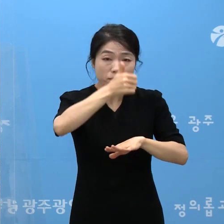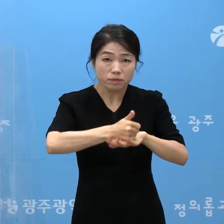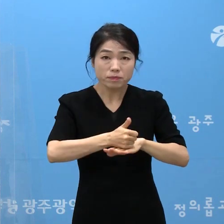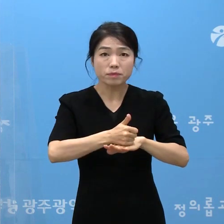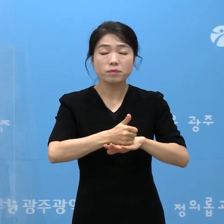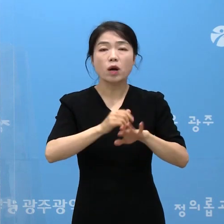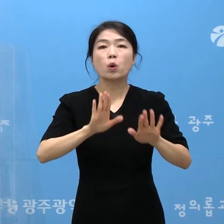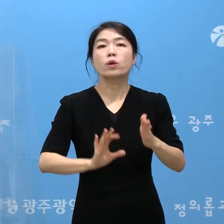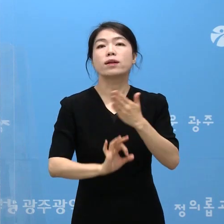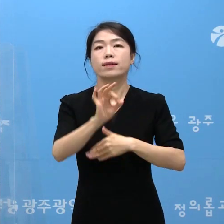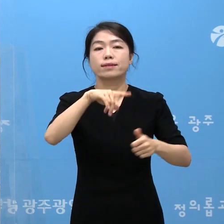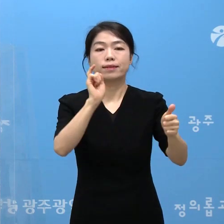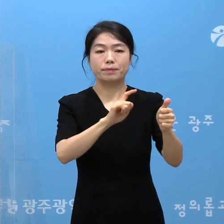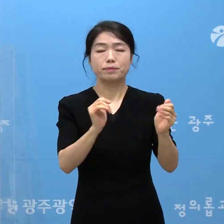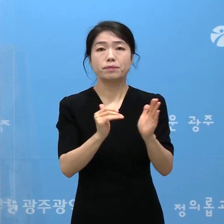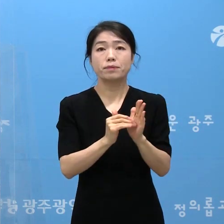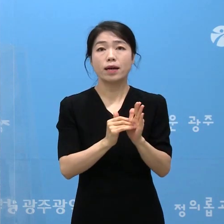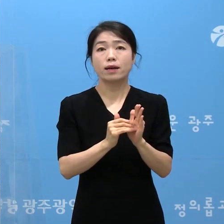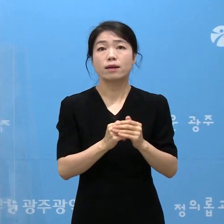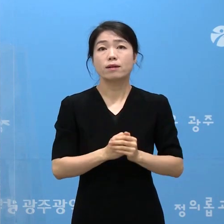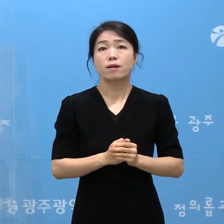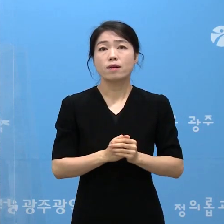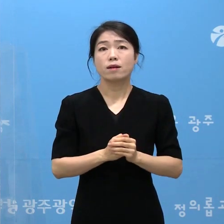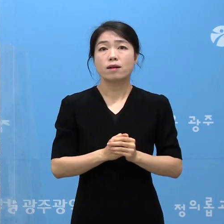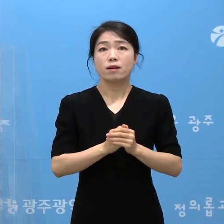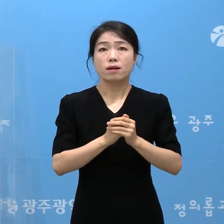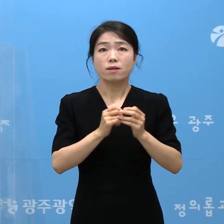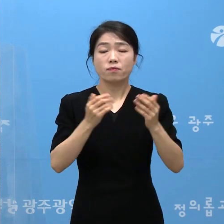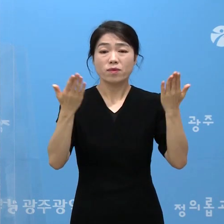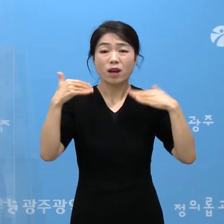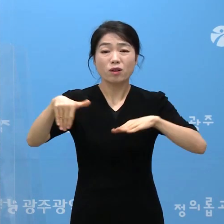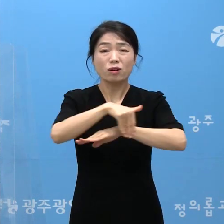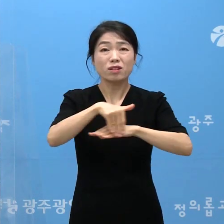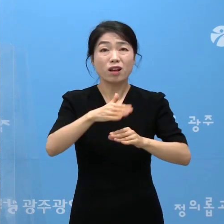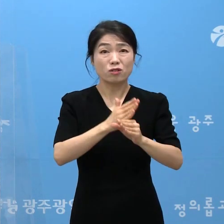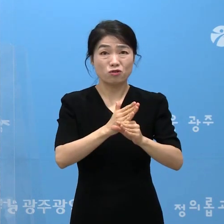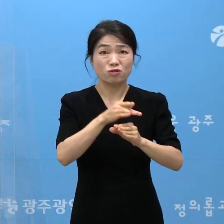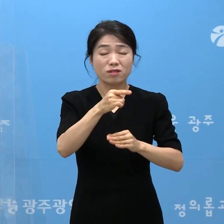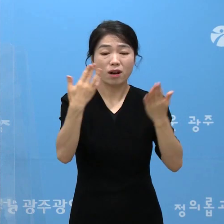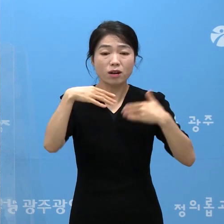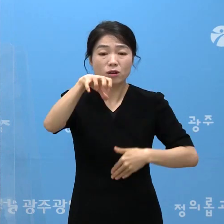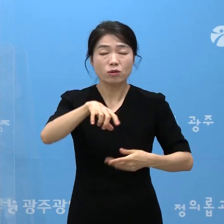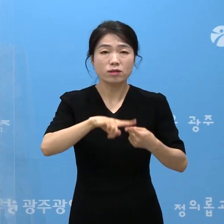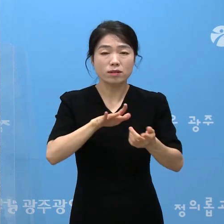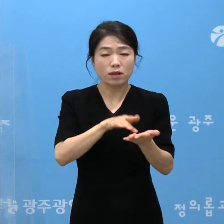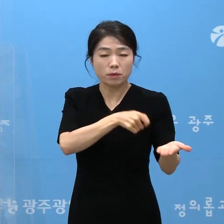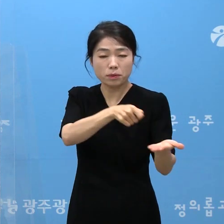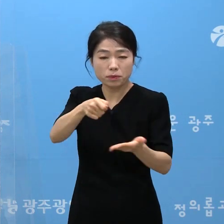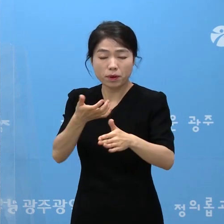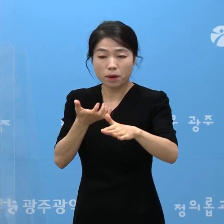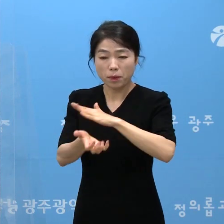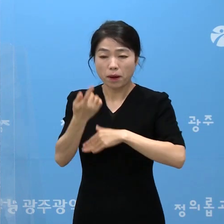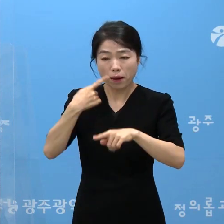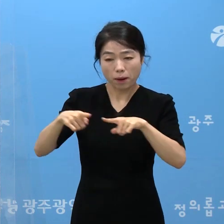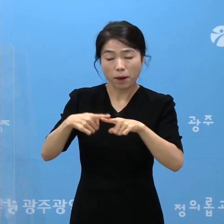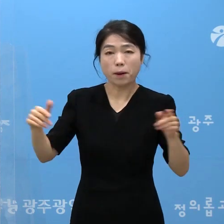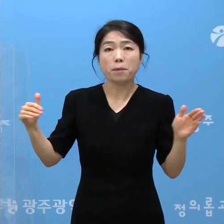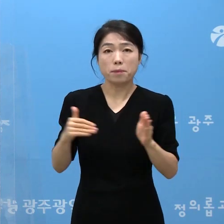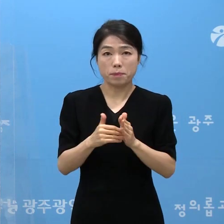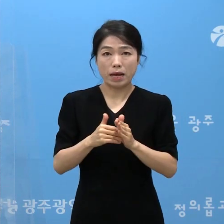오늘 아침 확진되었고 재학 중인 중학교에 대해 방역 소독 및 현장 평가를 실시하고